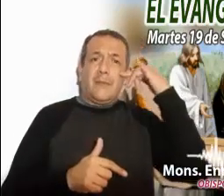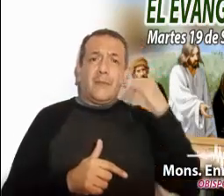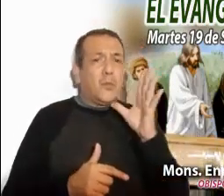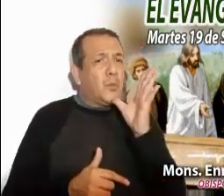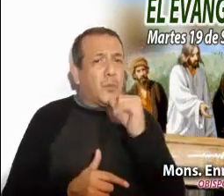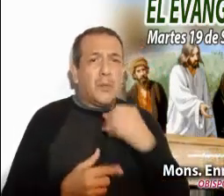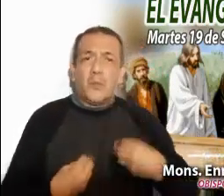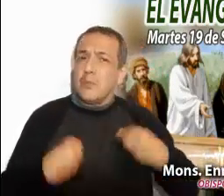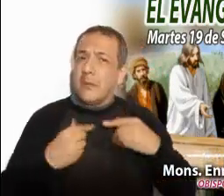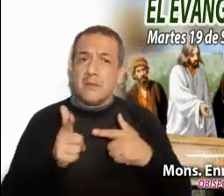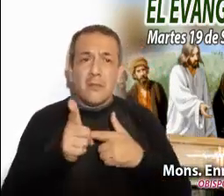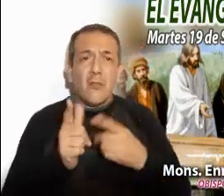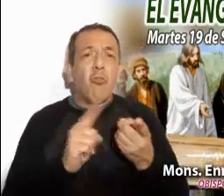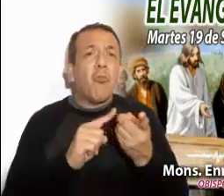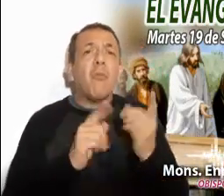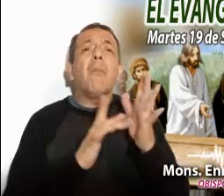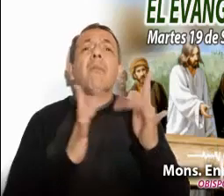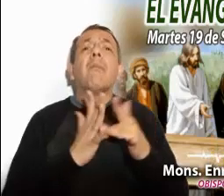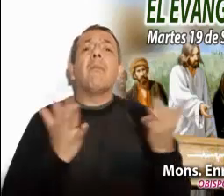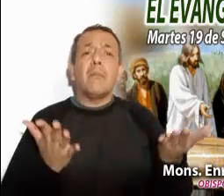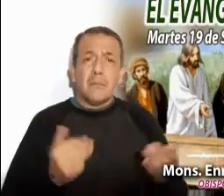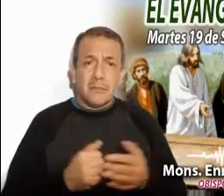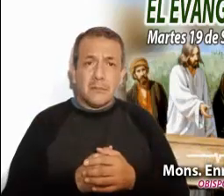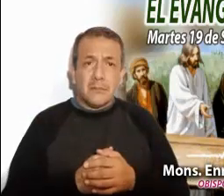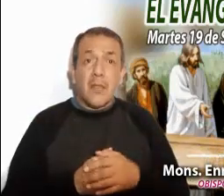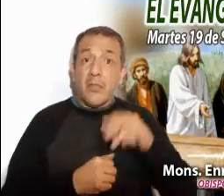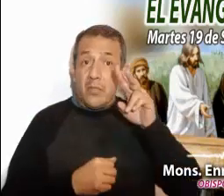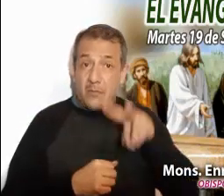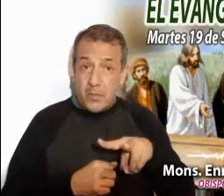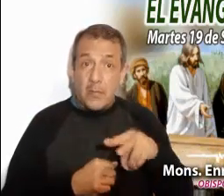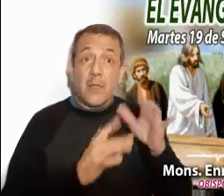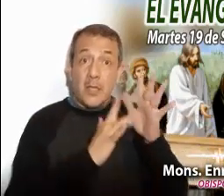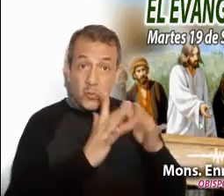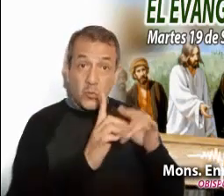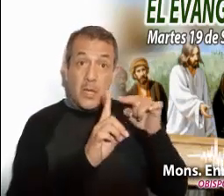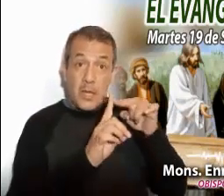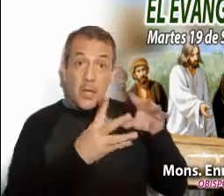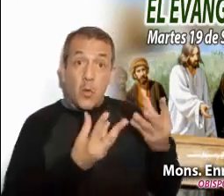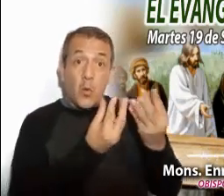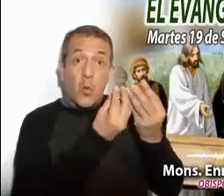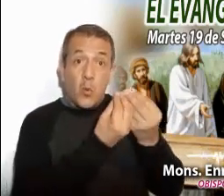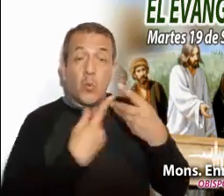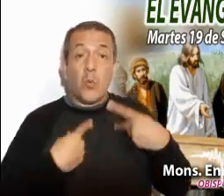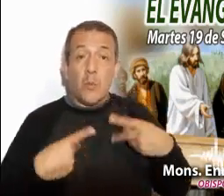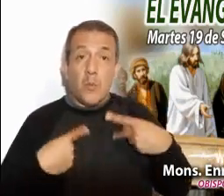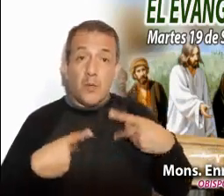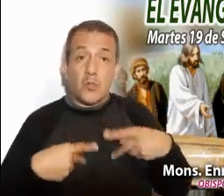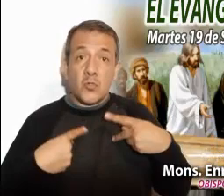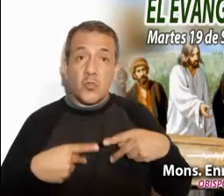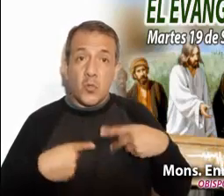¿En dónde está Jesús en esos momentos? Ciertamente está al lado de las víctimas.